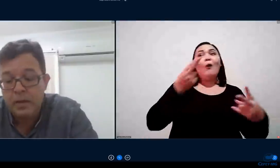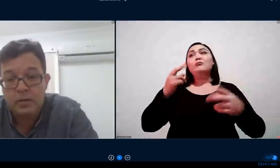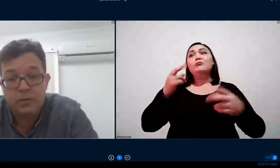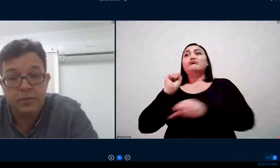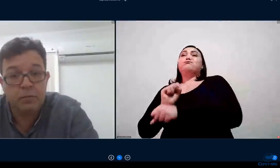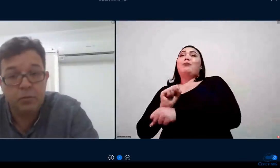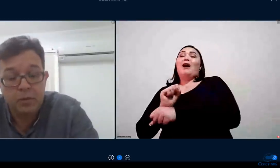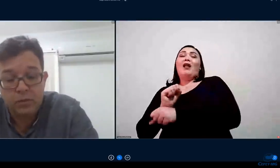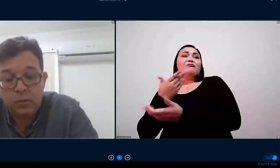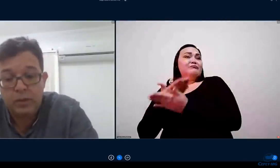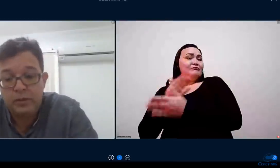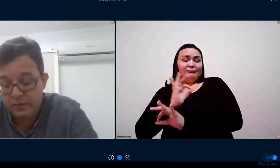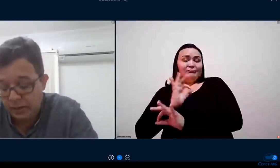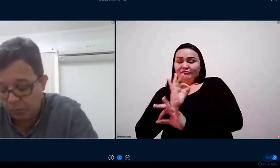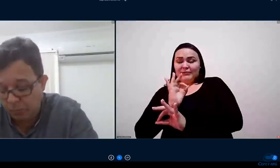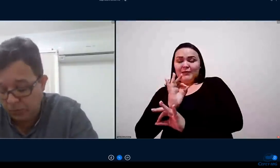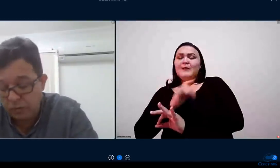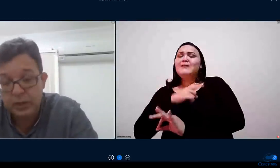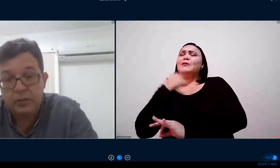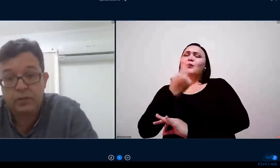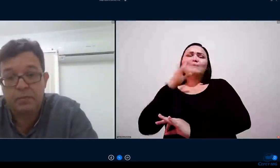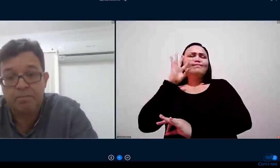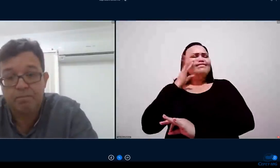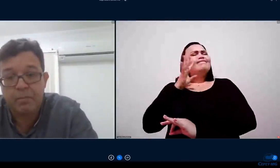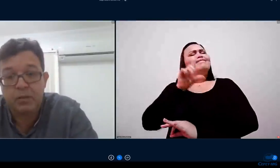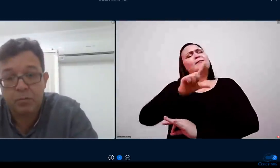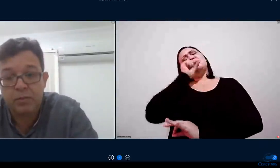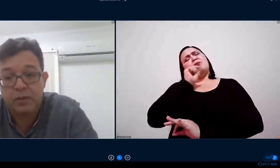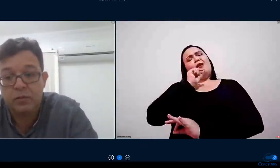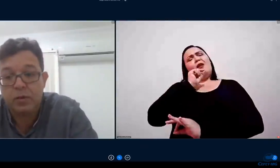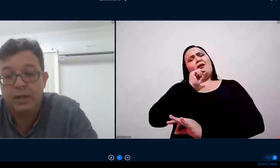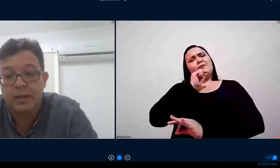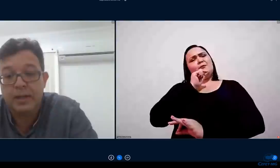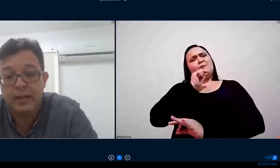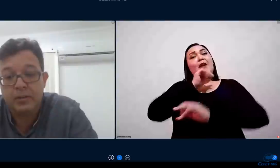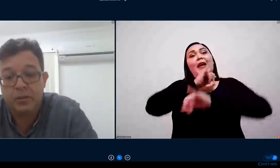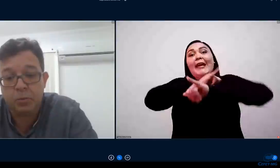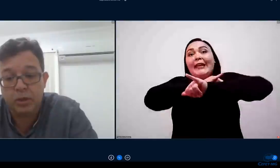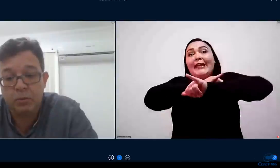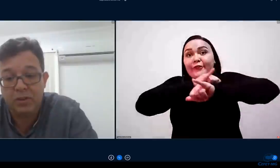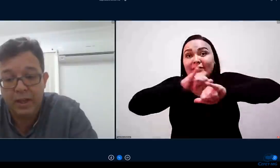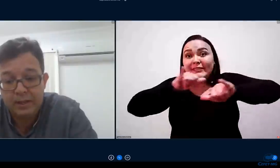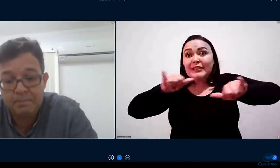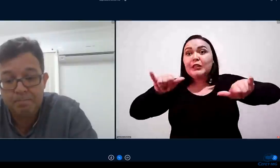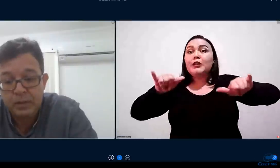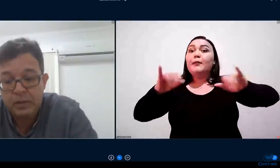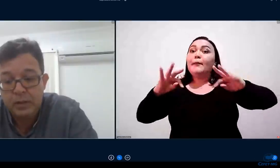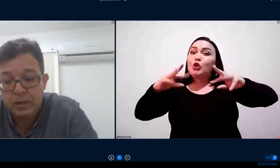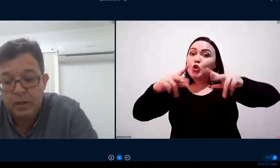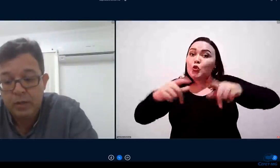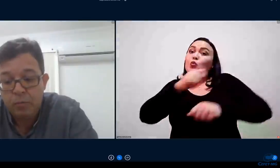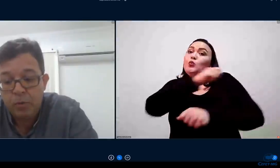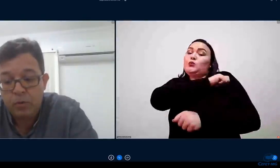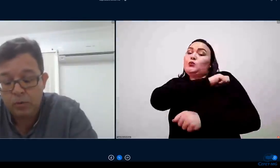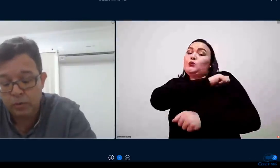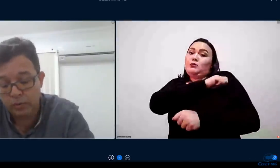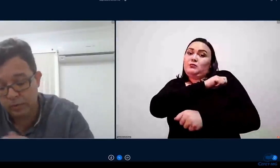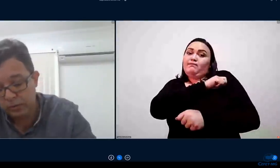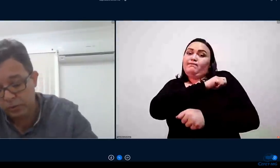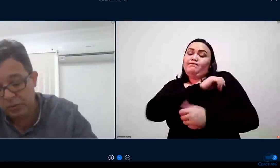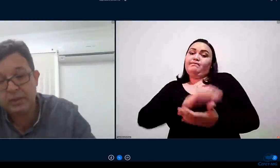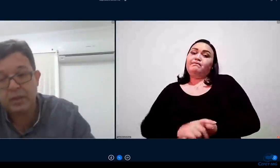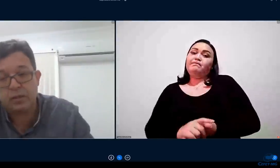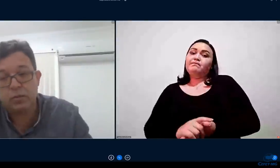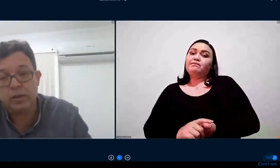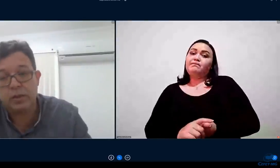então fizemos uma escolha e dissemos para os estudantes mais uma vez olha e nós procuramos ler um pouco